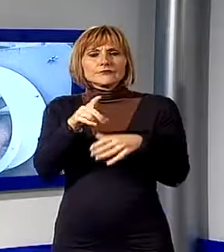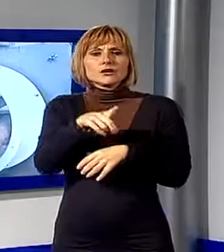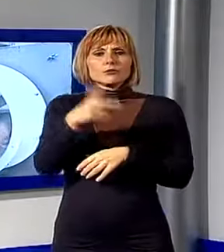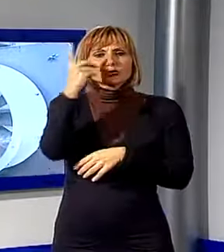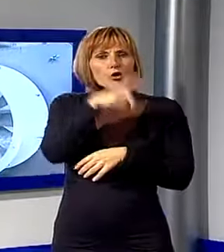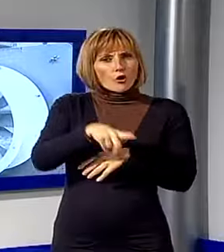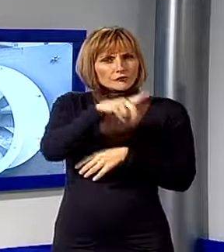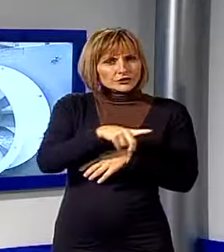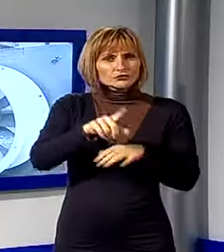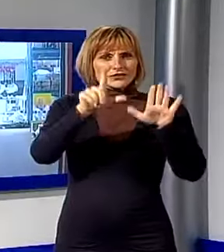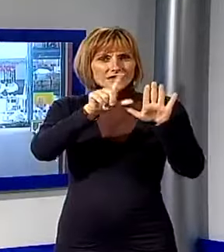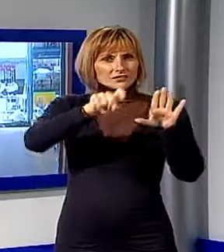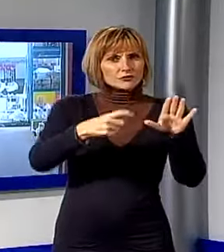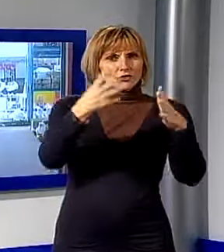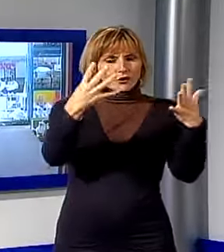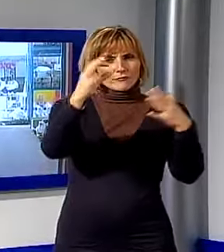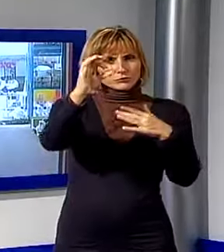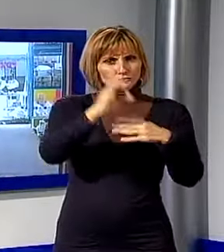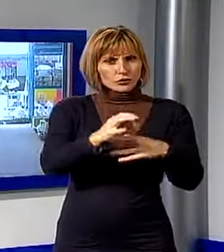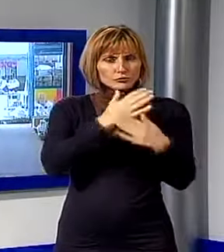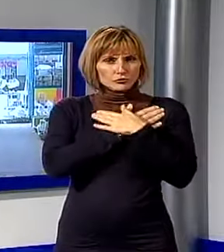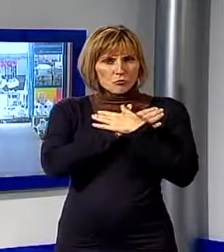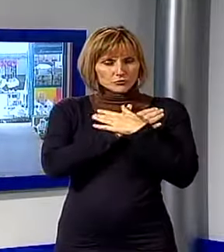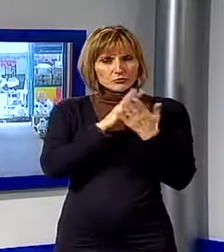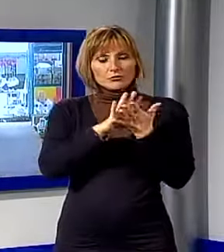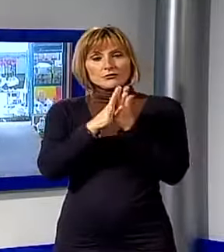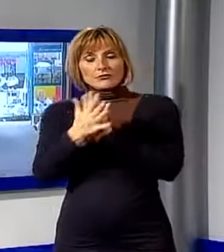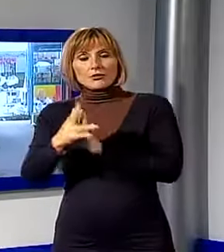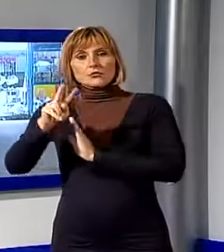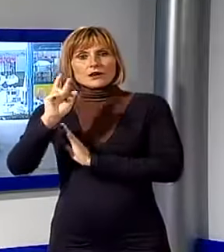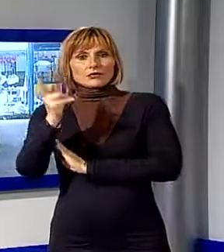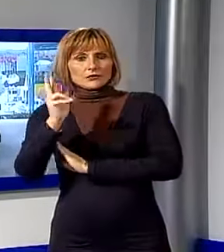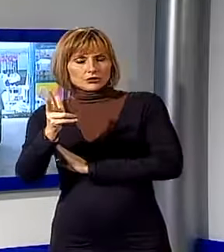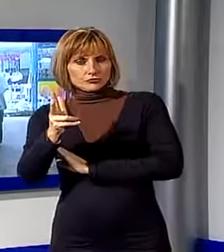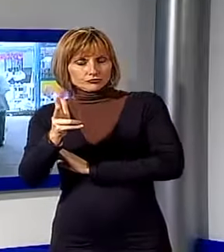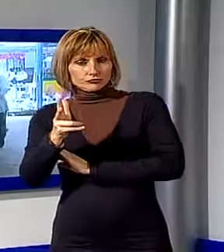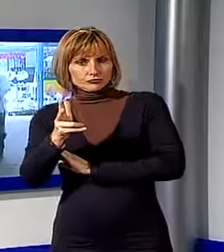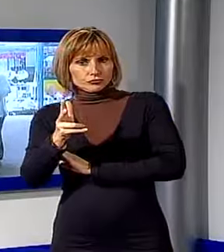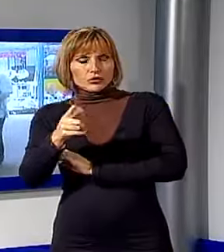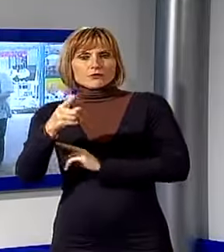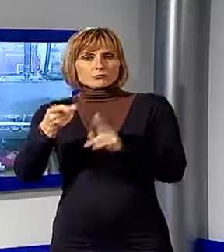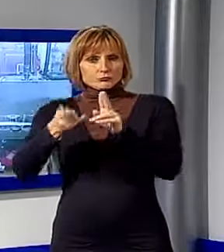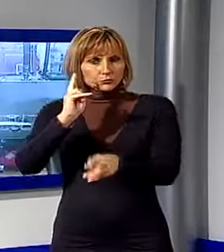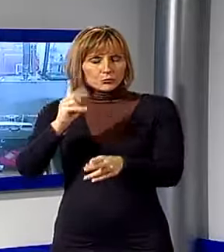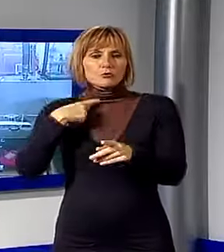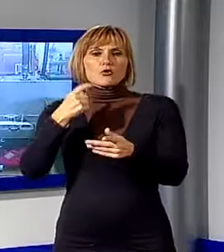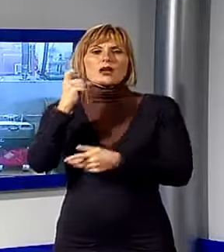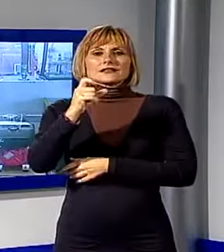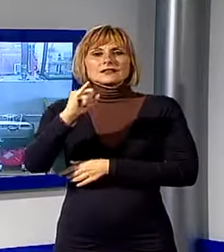passata dal 7,9% del 2012 al 9,6% del 2013 e delle ore di cassa integrazione